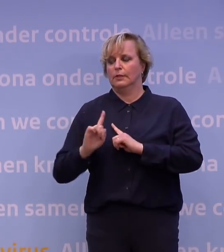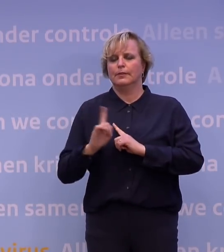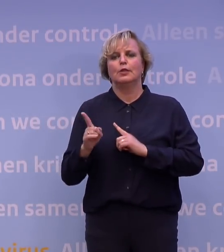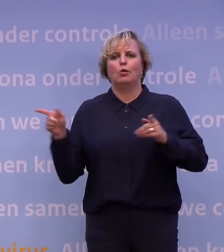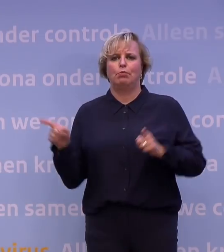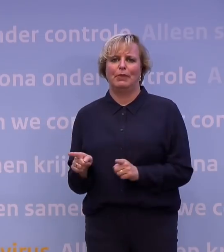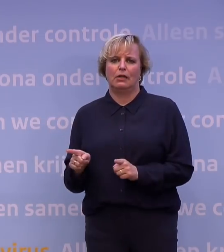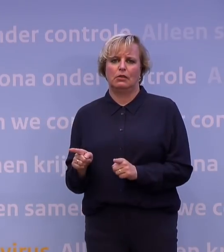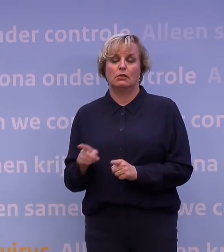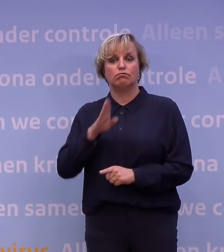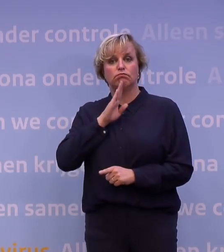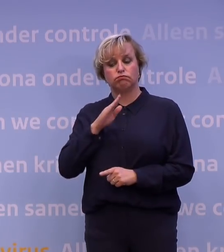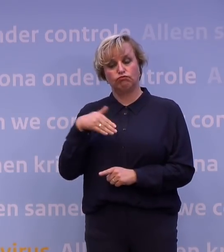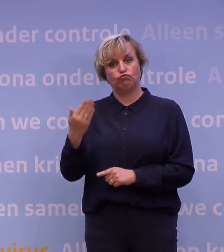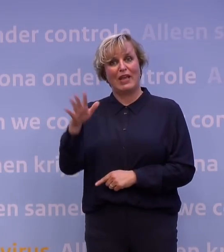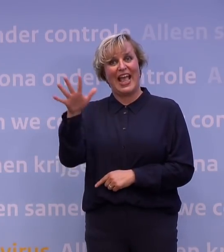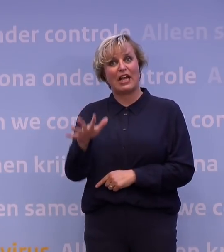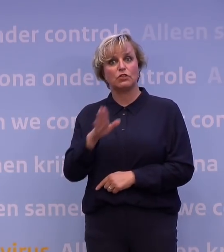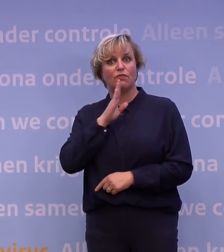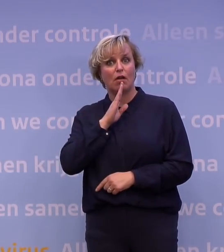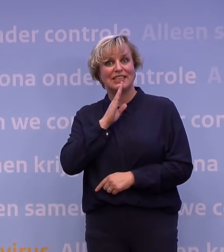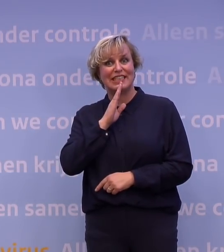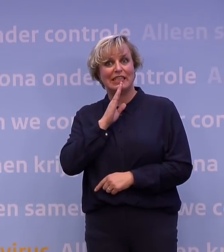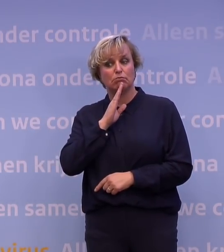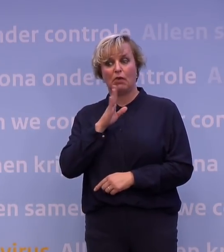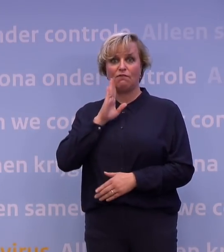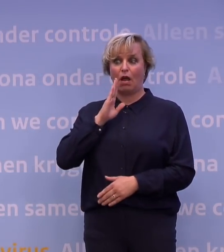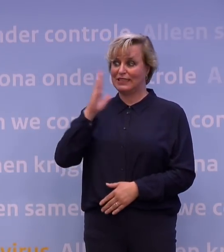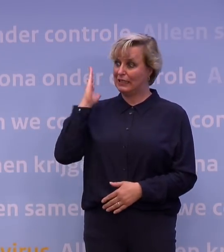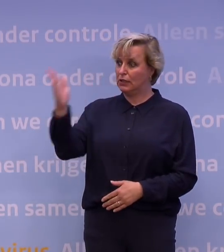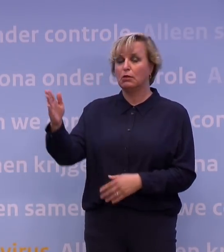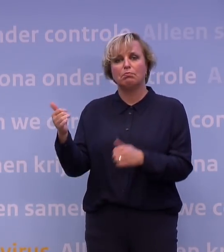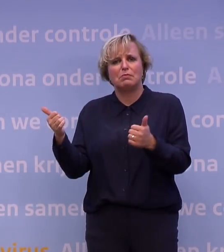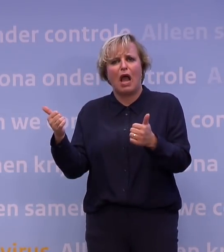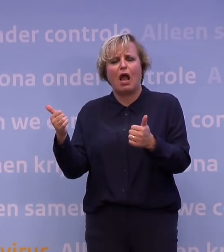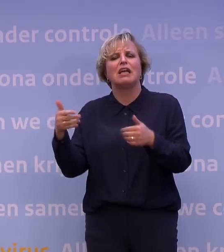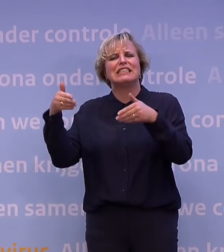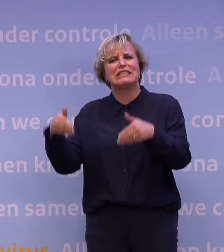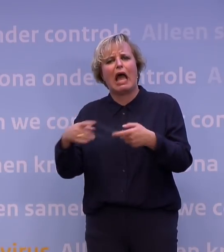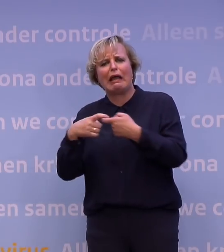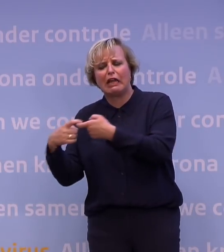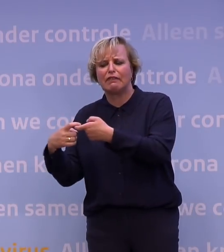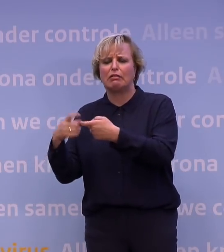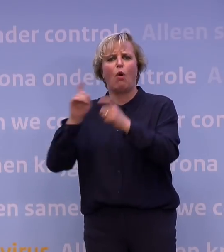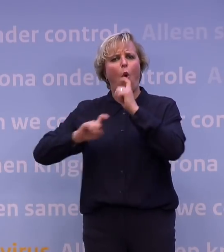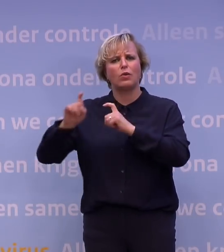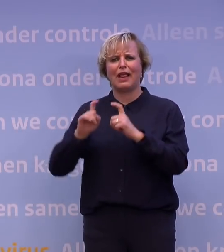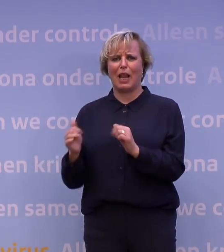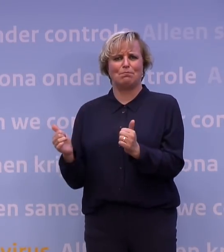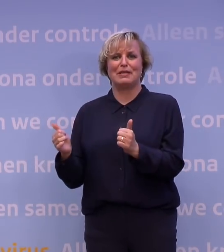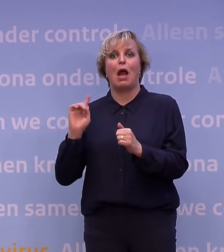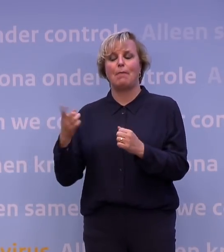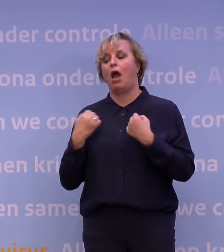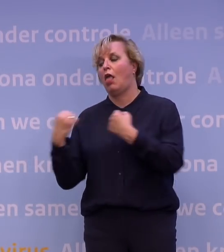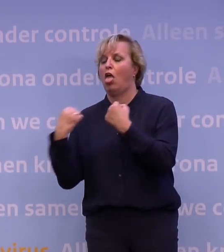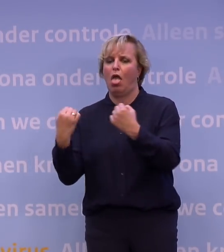als je in herfstvakantie op vakantie gaat. Prima als je naar je staacaravan of je huisje of een hotel ergens gaat in Nederland. Maar ga niet heen en weer